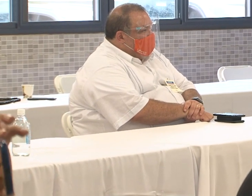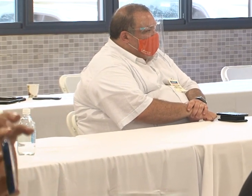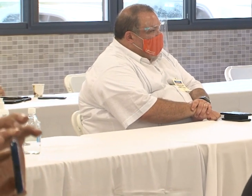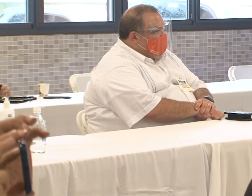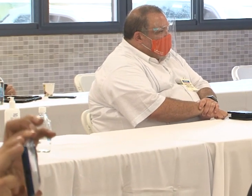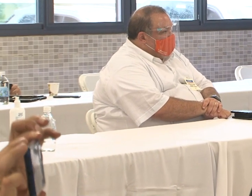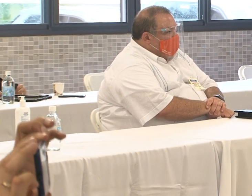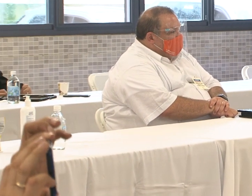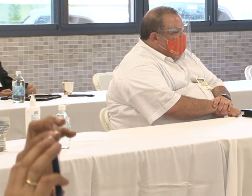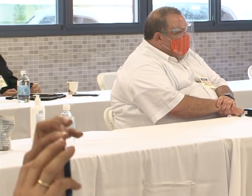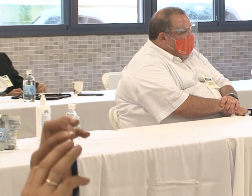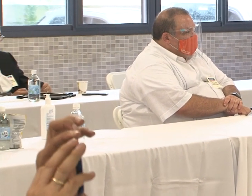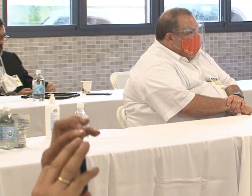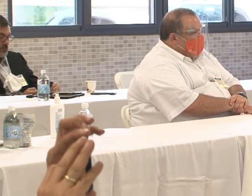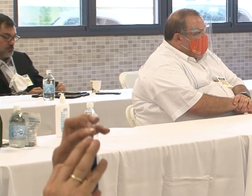propuestas,